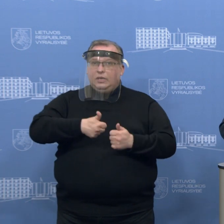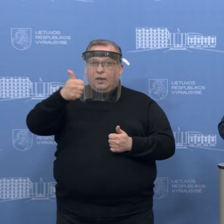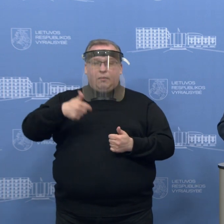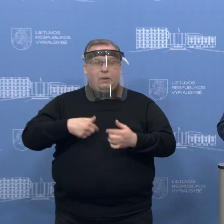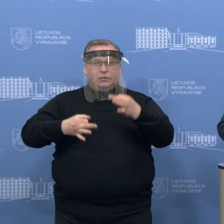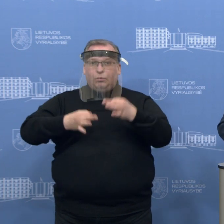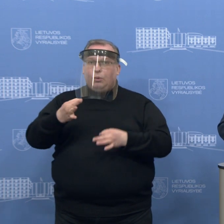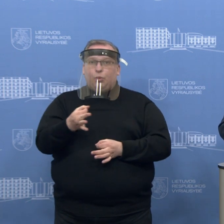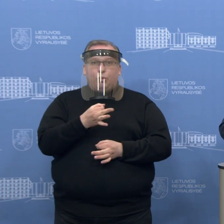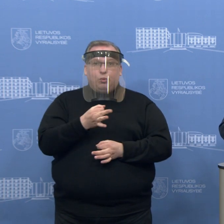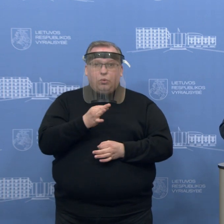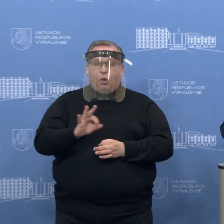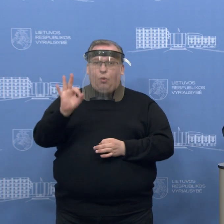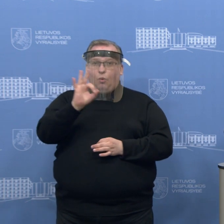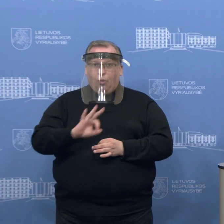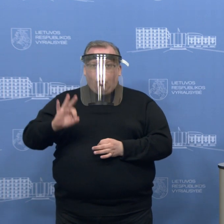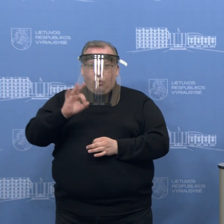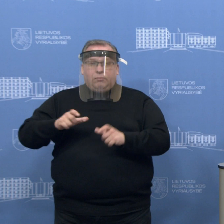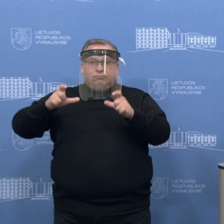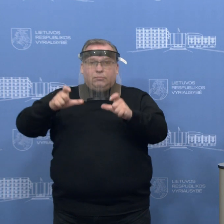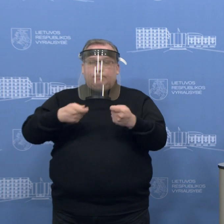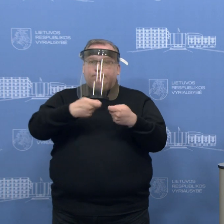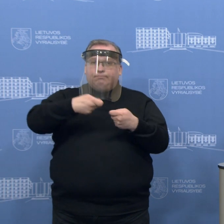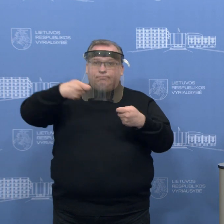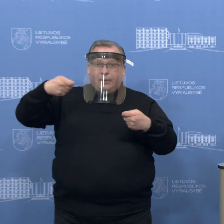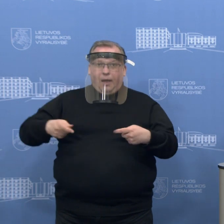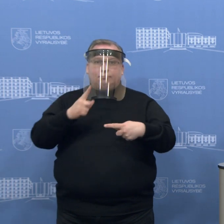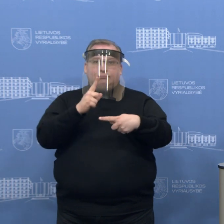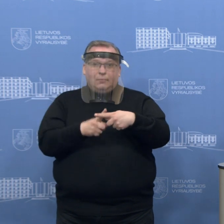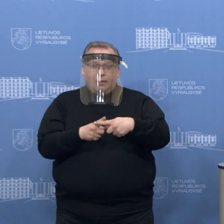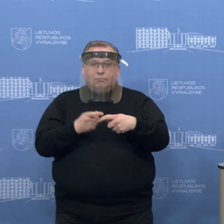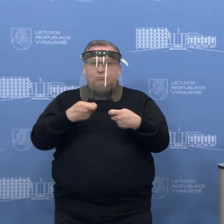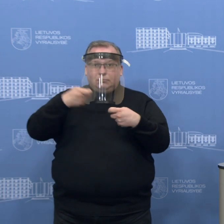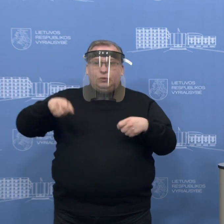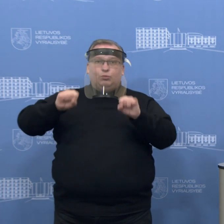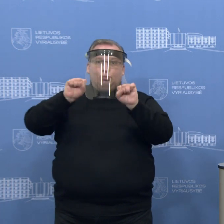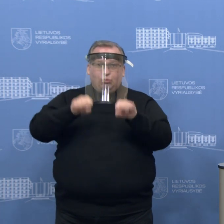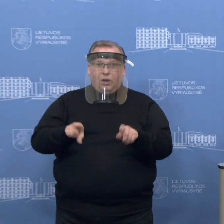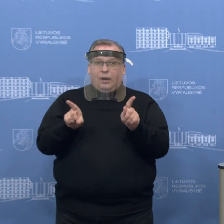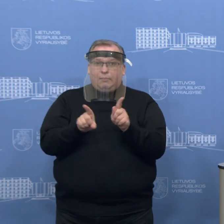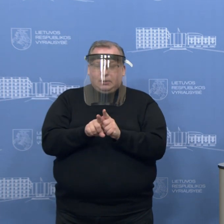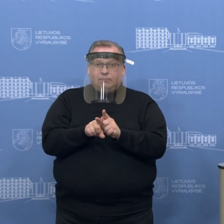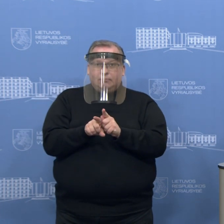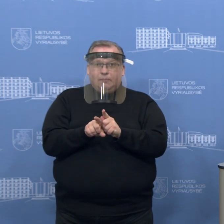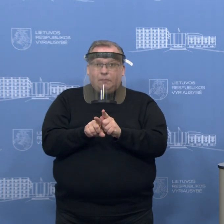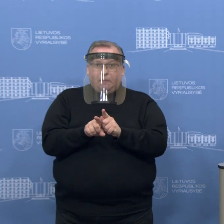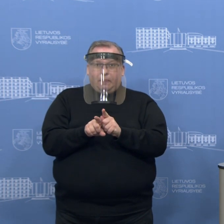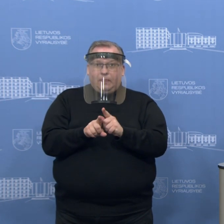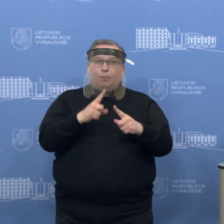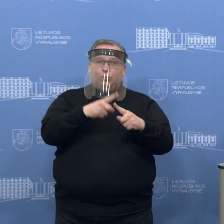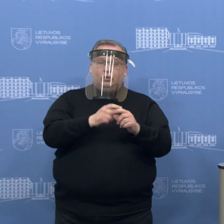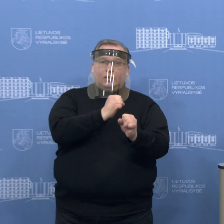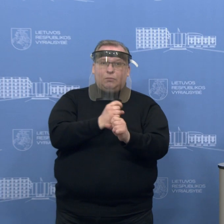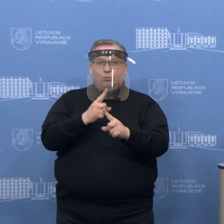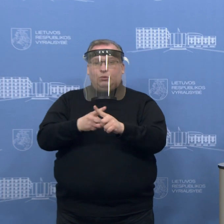nesvarstome, o bet kokio atveju dėl karantino pratesimo arba dalinio pratesimo, nes galime variantą ir ribotas karantinas. Mes